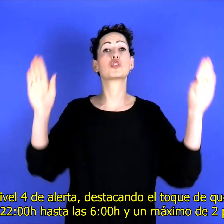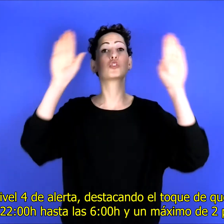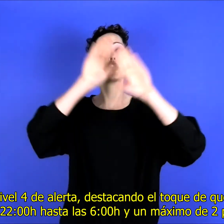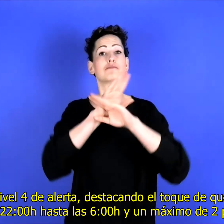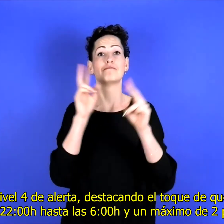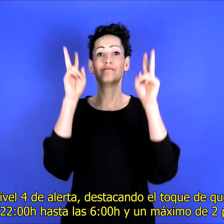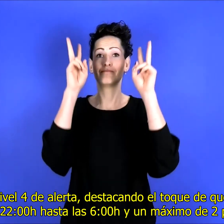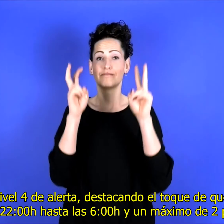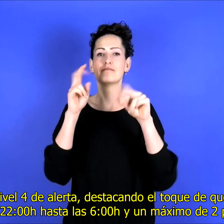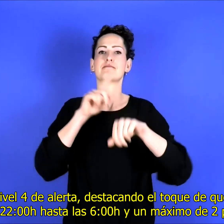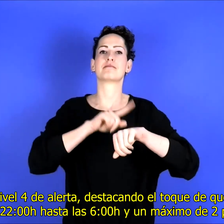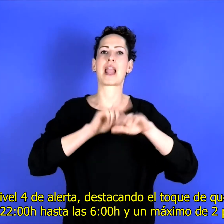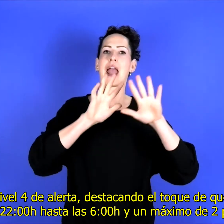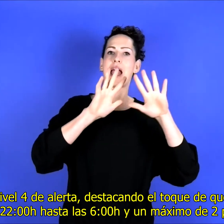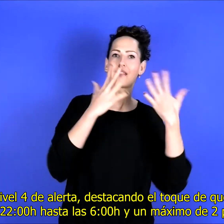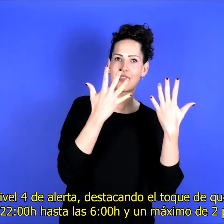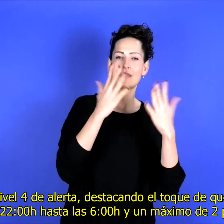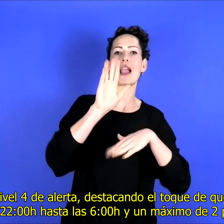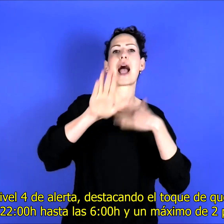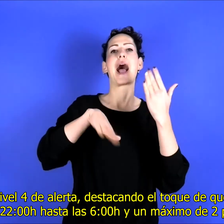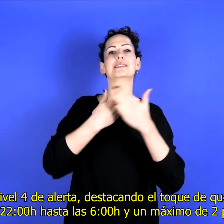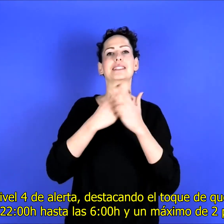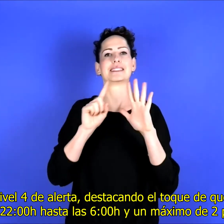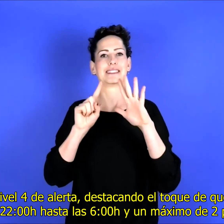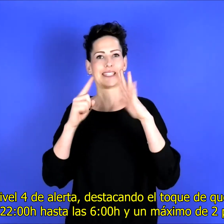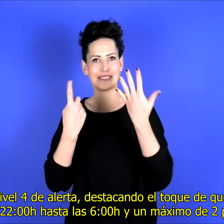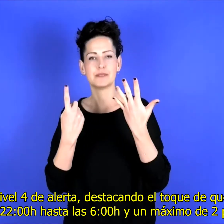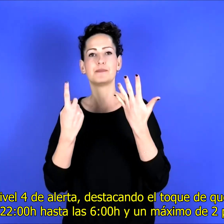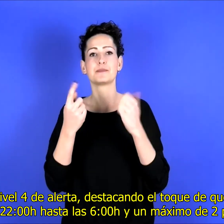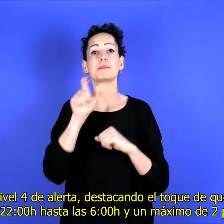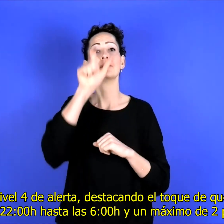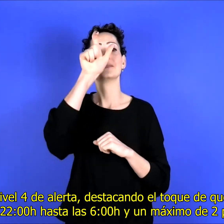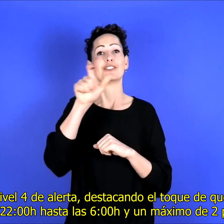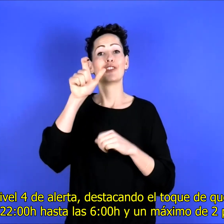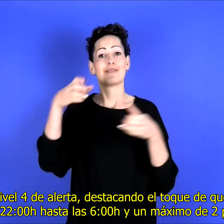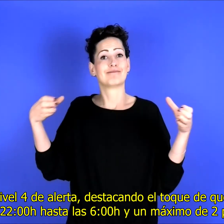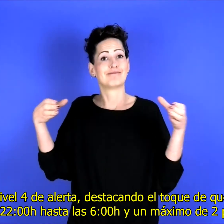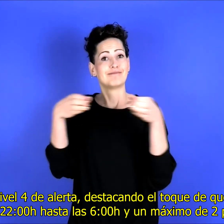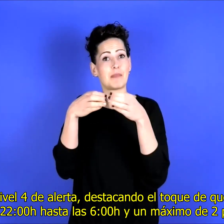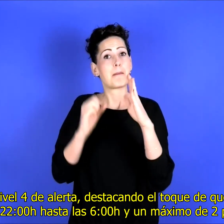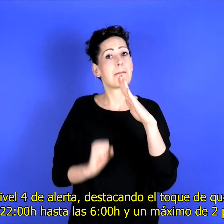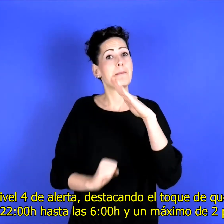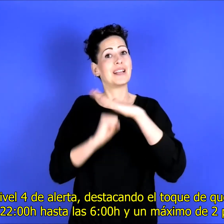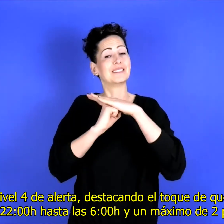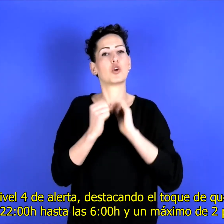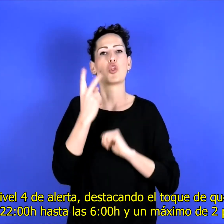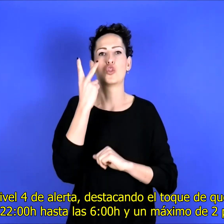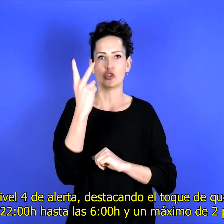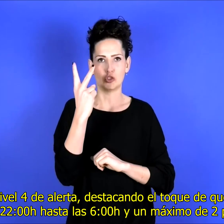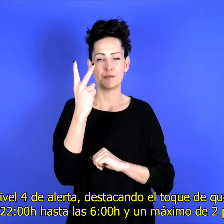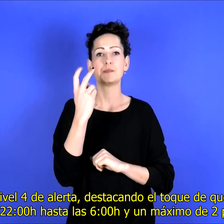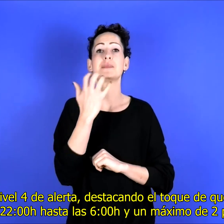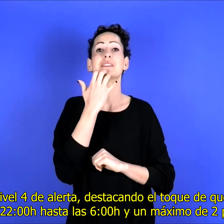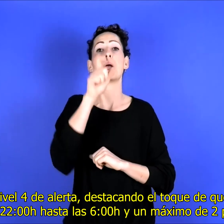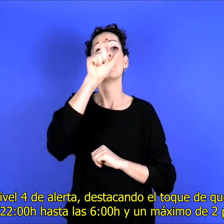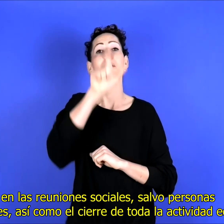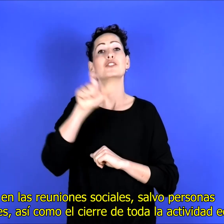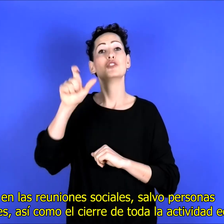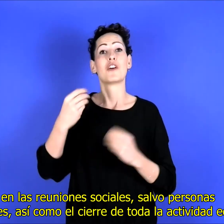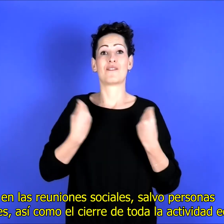las restricciones propias del nivel 4 de alerta, destacando el toque de queda desde las 10 de la noche hasta las 6 de la mañana, y